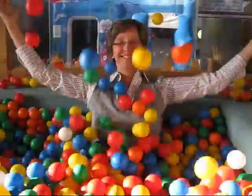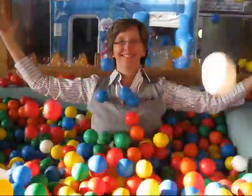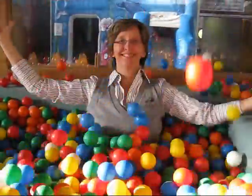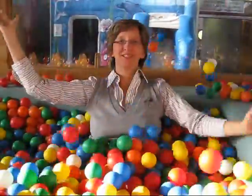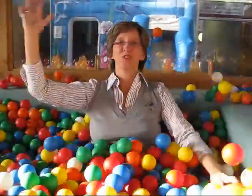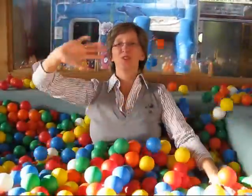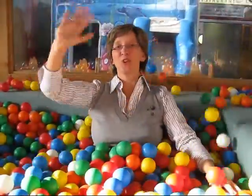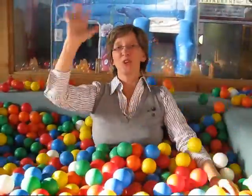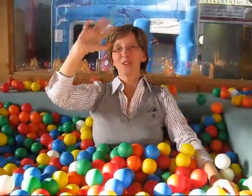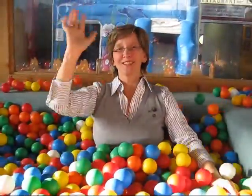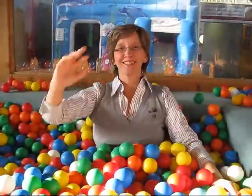Tschüss.